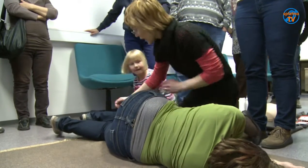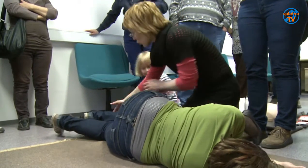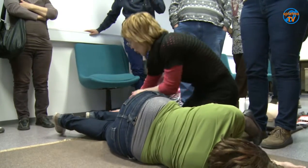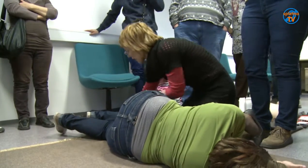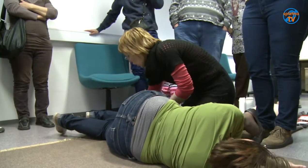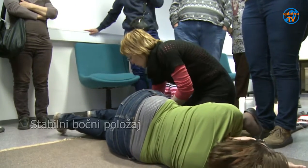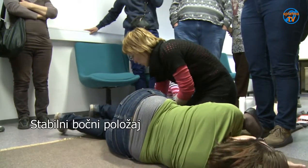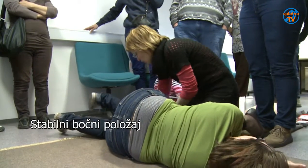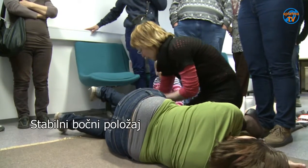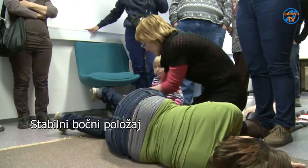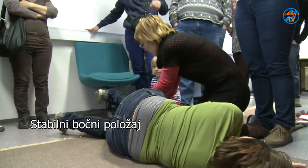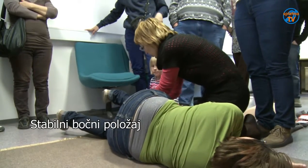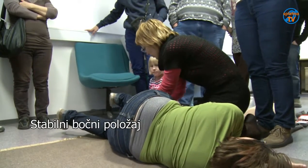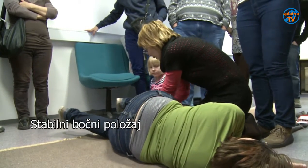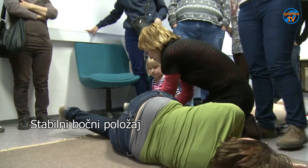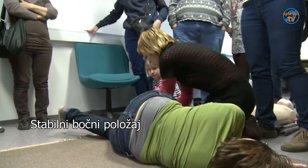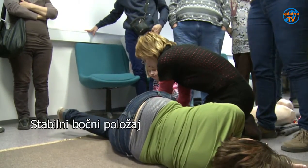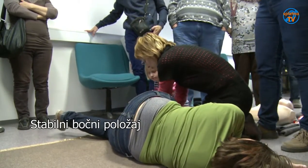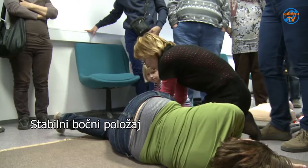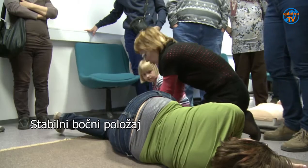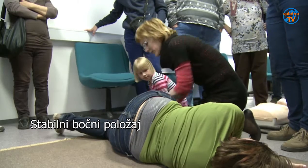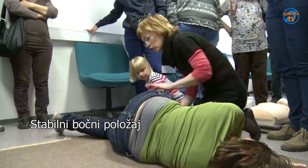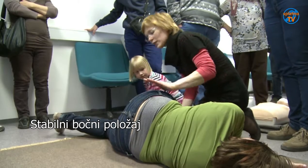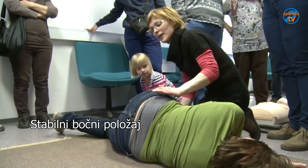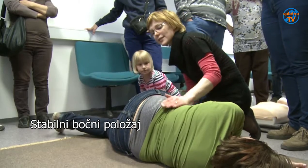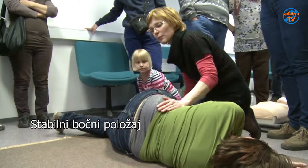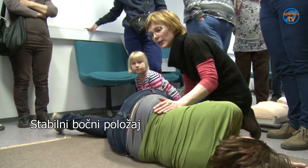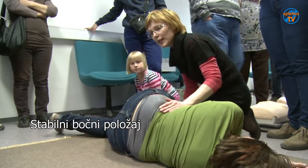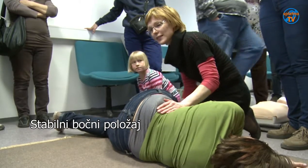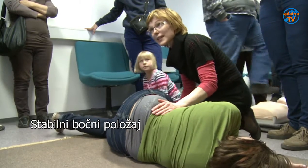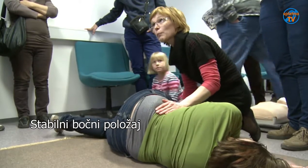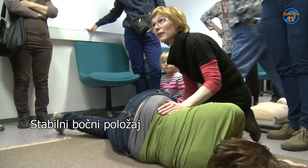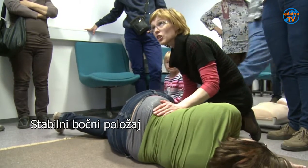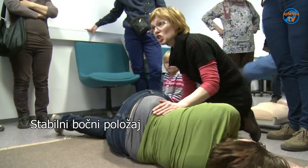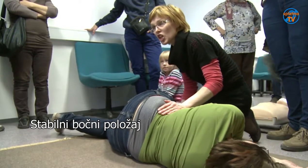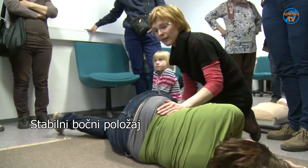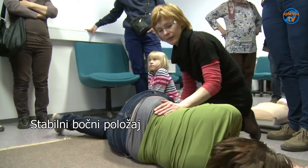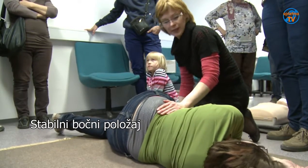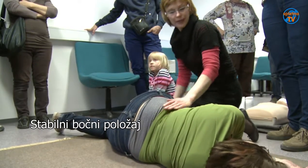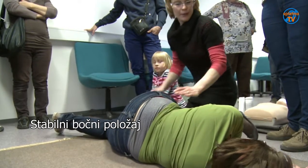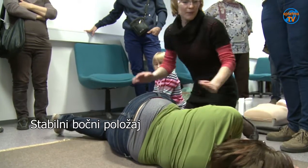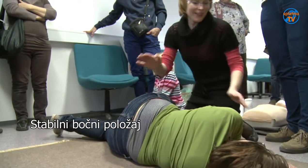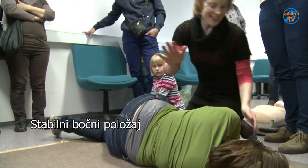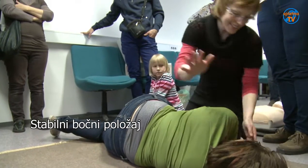Tole nogo vrnem na praviku. Zato da je stabilna, se ne prevrče.